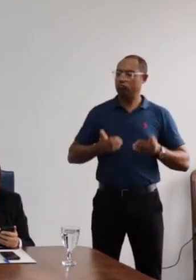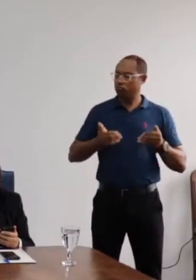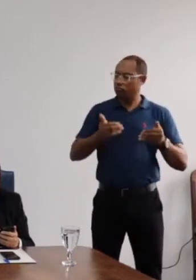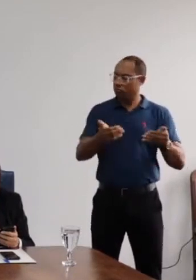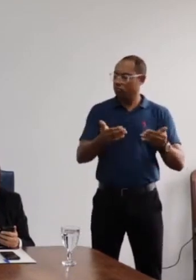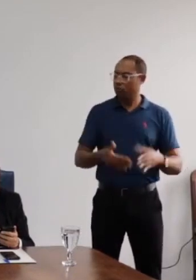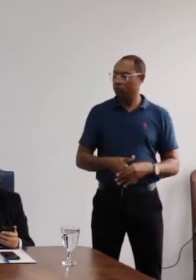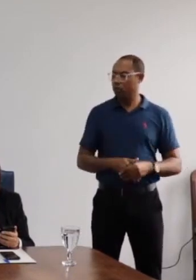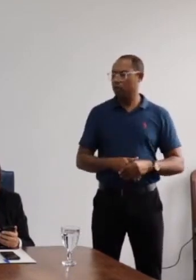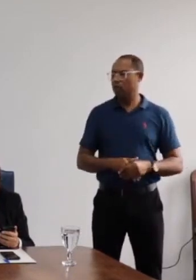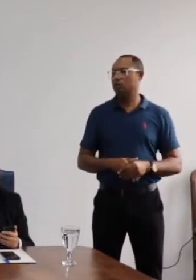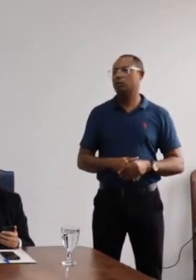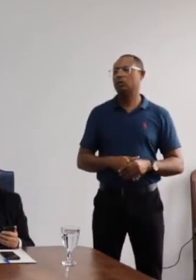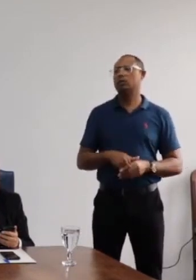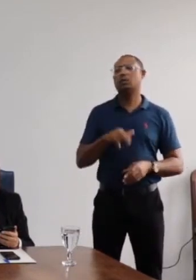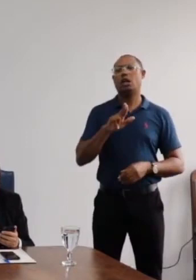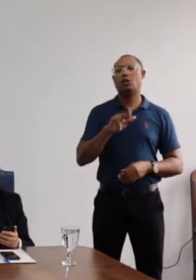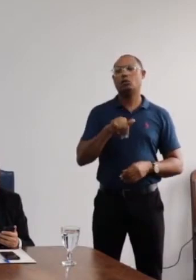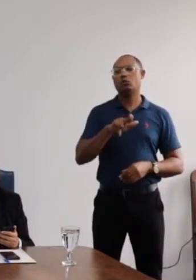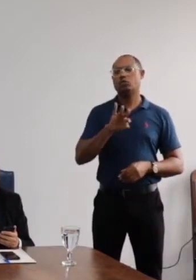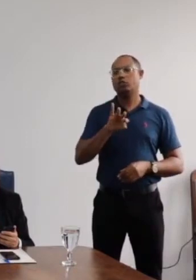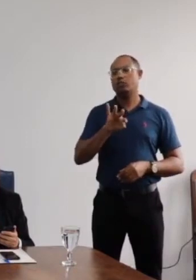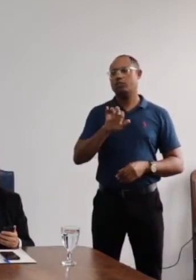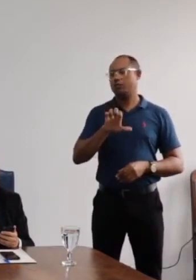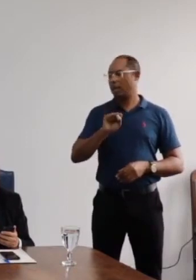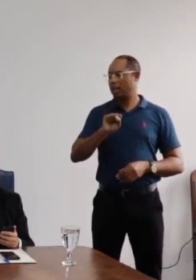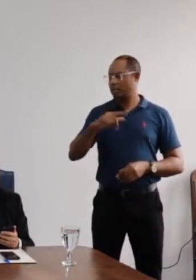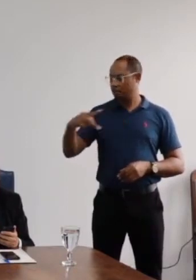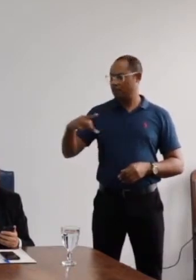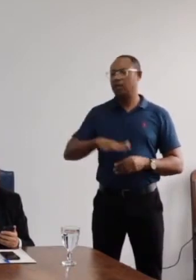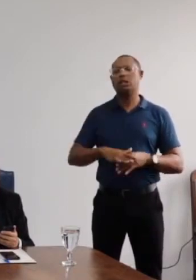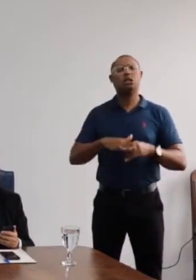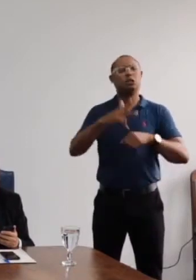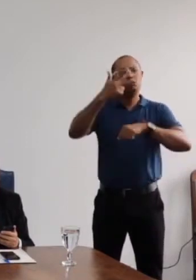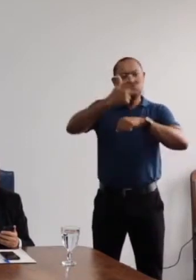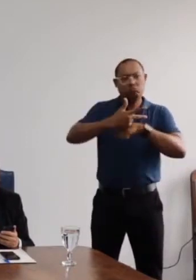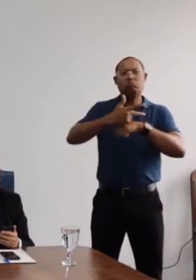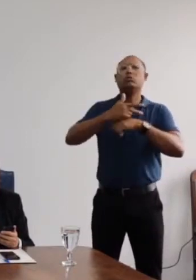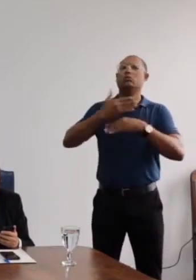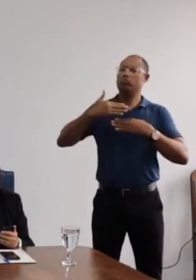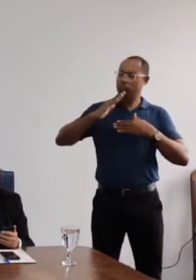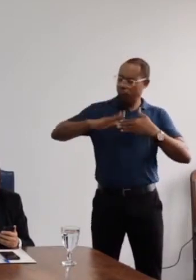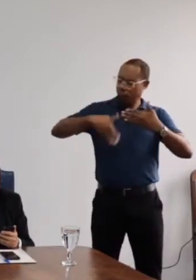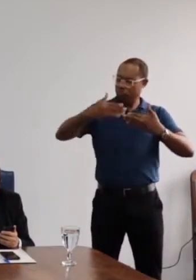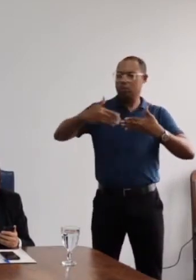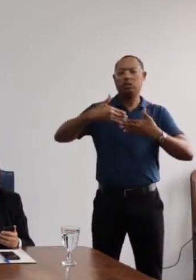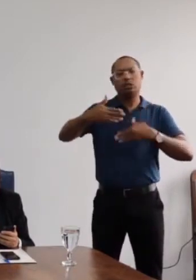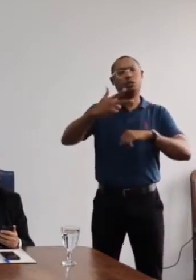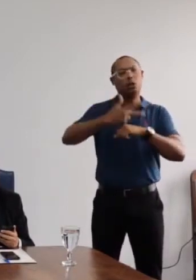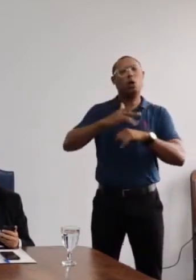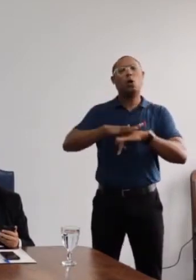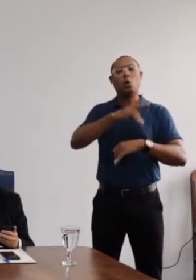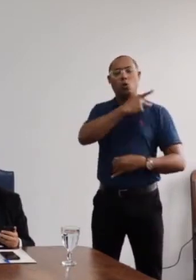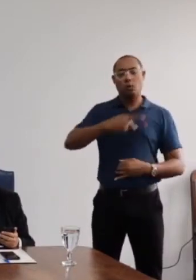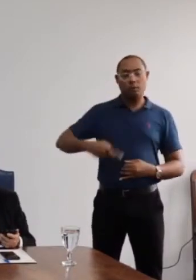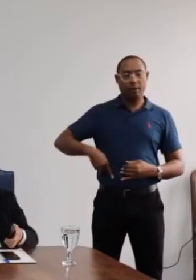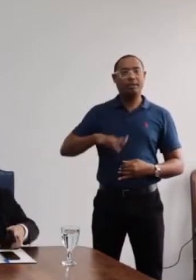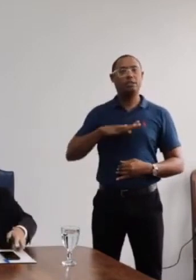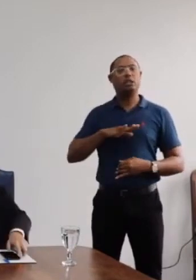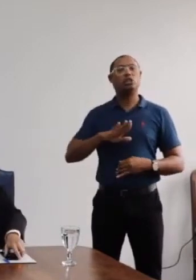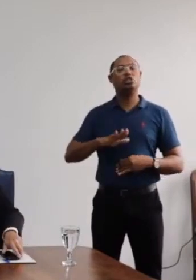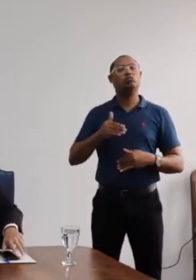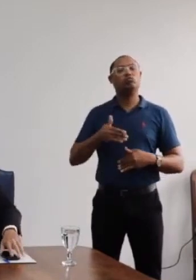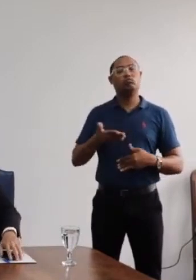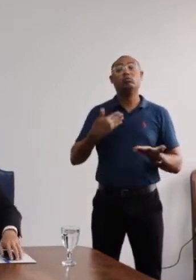na Unifesp, e gravou, inclusive, um vídeo anunciando que muito em breve o presidente deverá fazer o